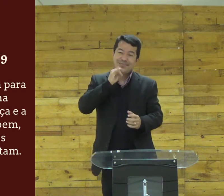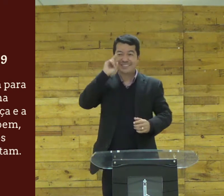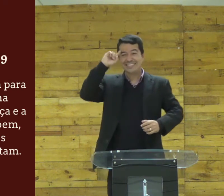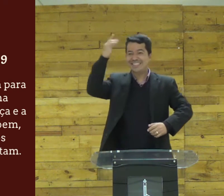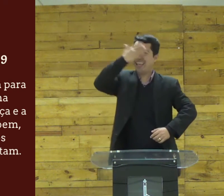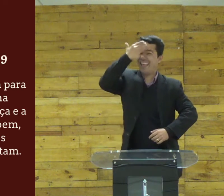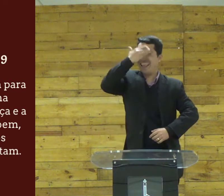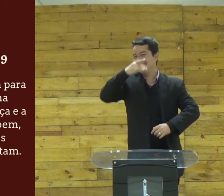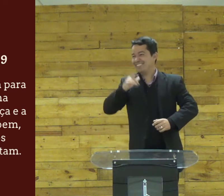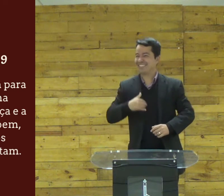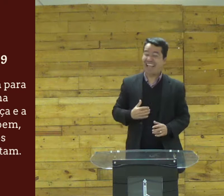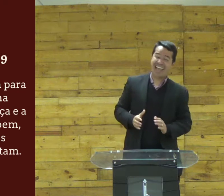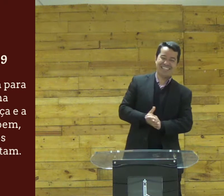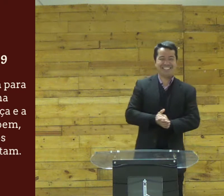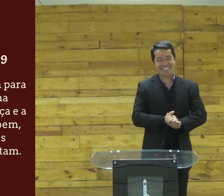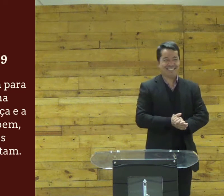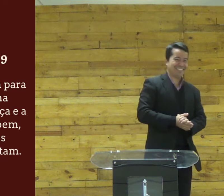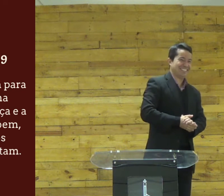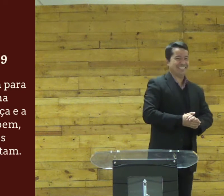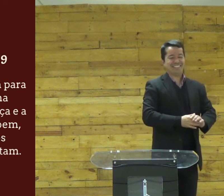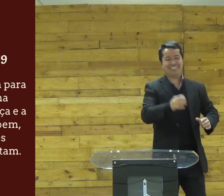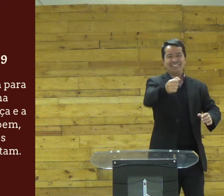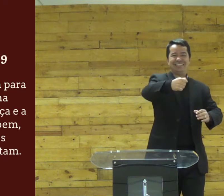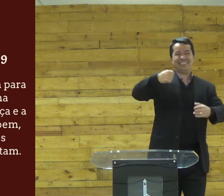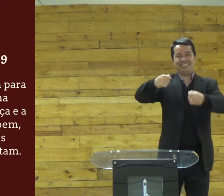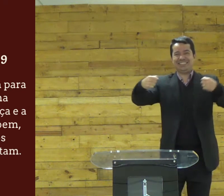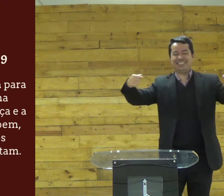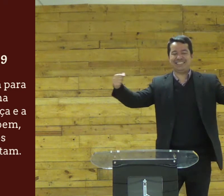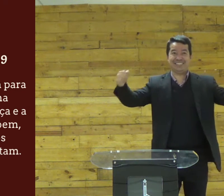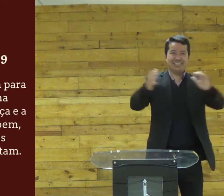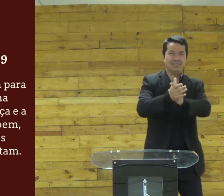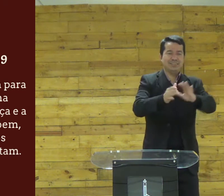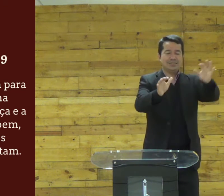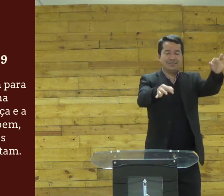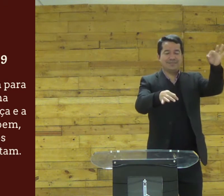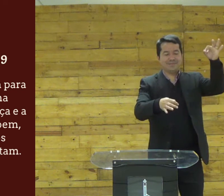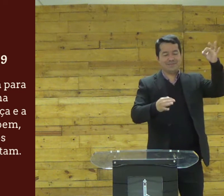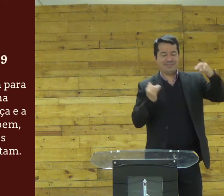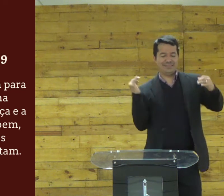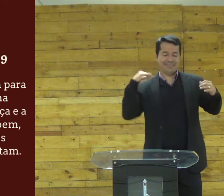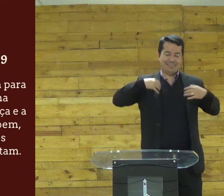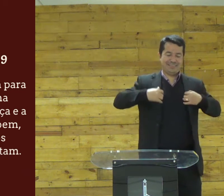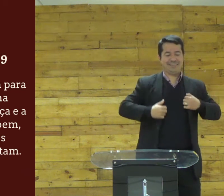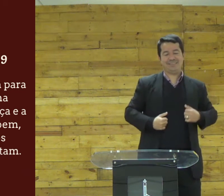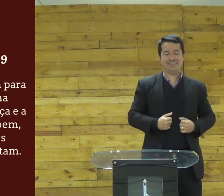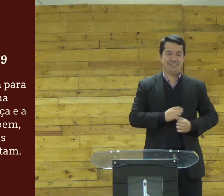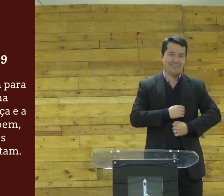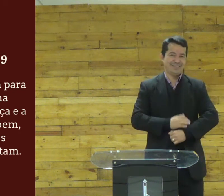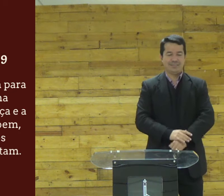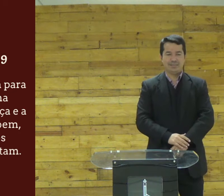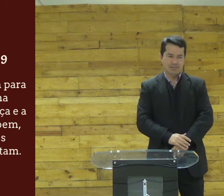é um dia você não tá lá abre seu armário veste uma roupa